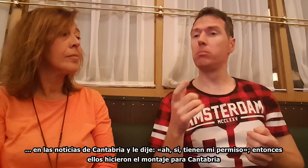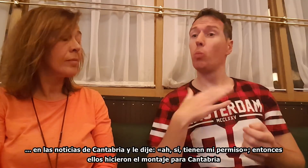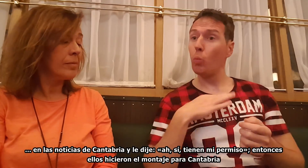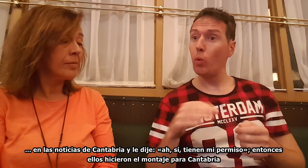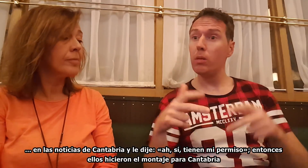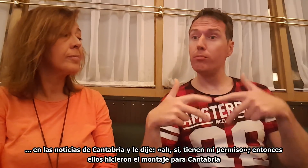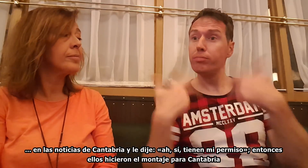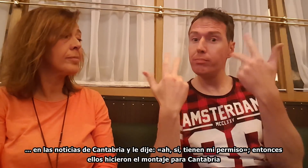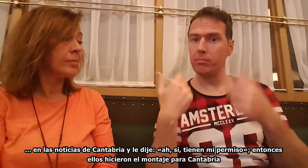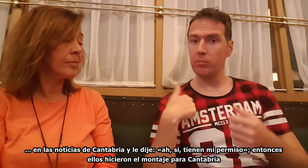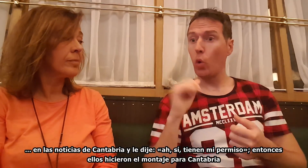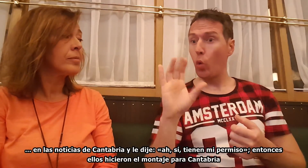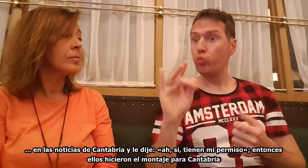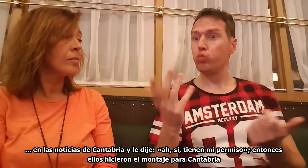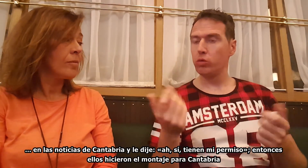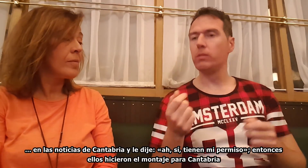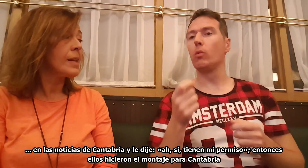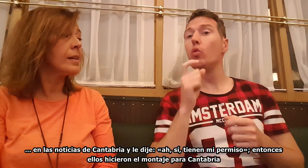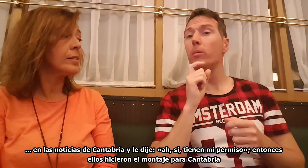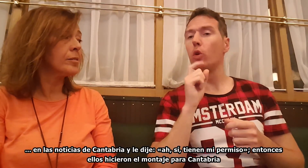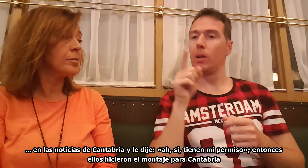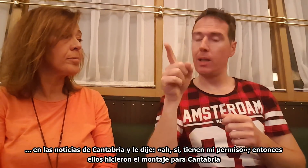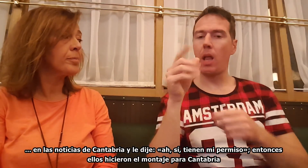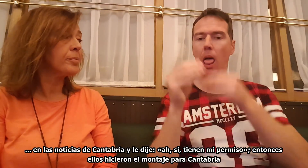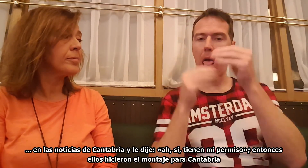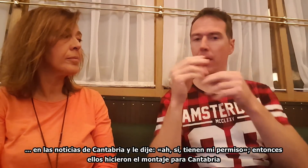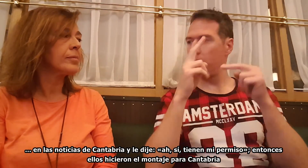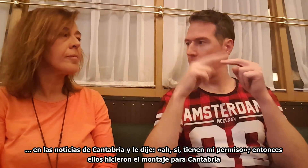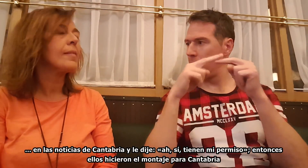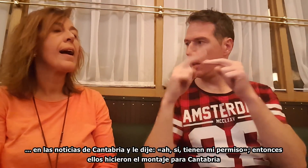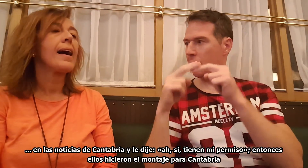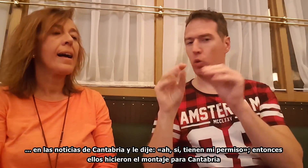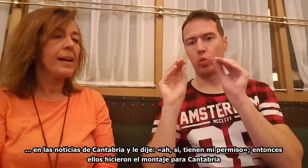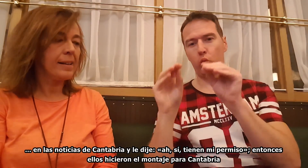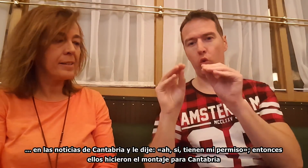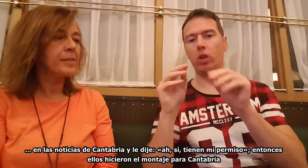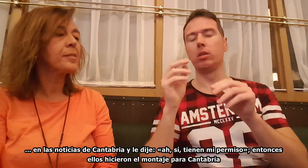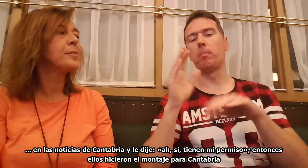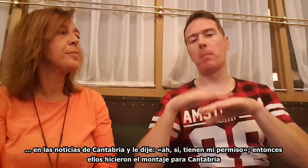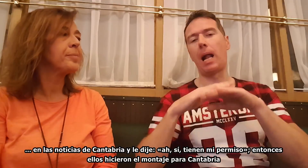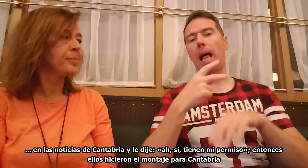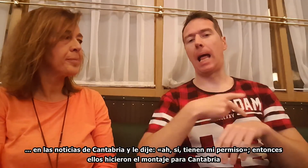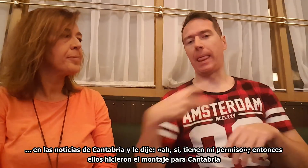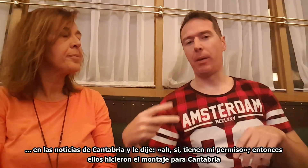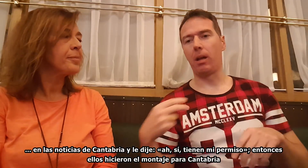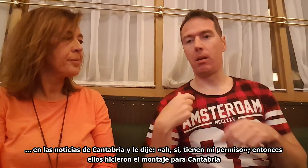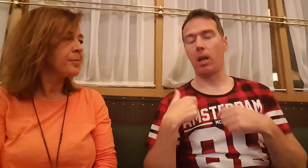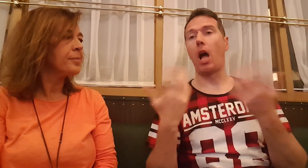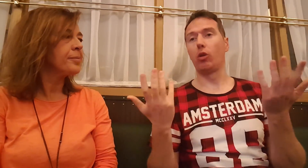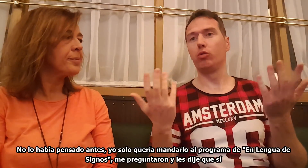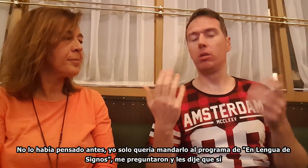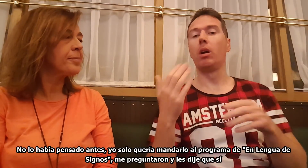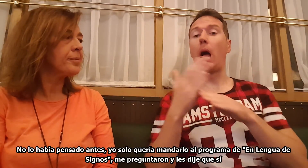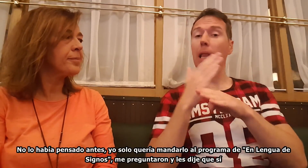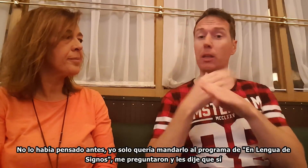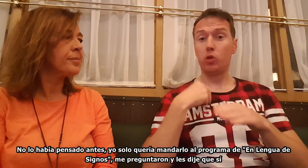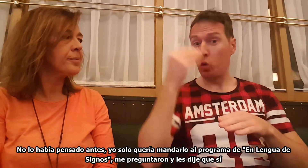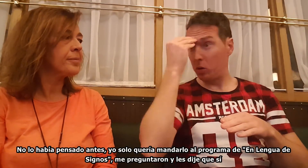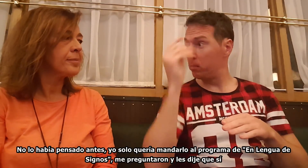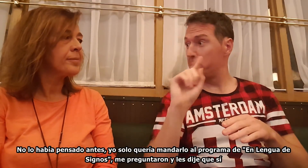Y dije, ah, sí, tienen mi permiso. Entonces ellos hicieron el montaje para Cantabria. No lo había